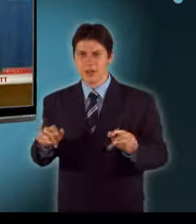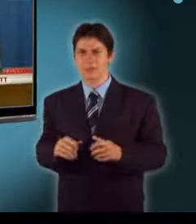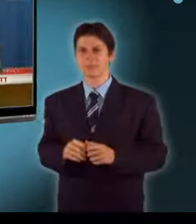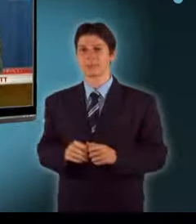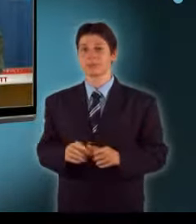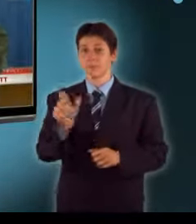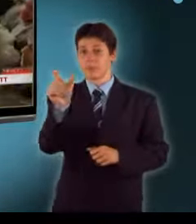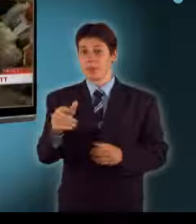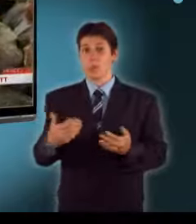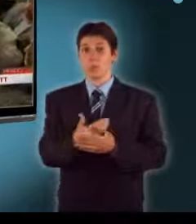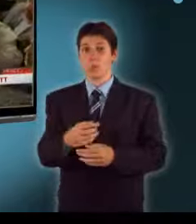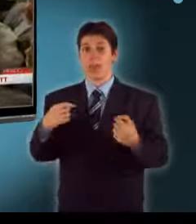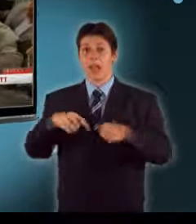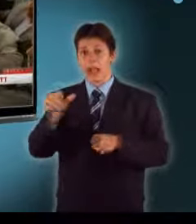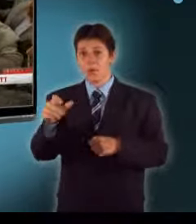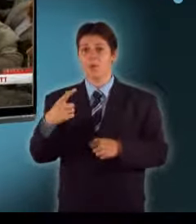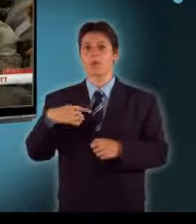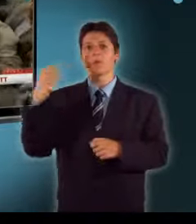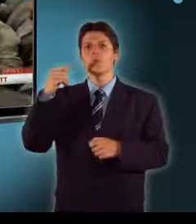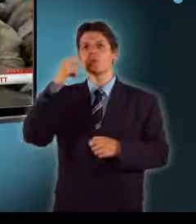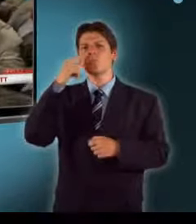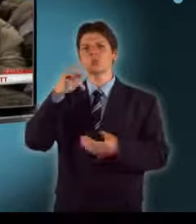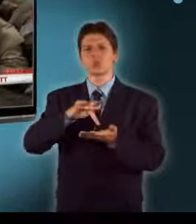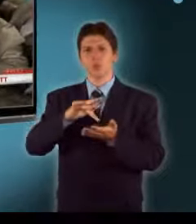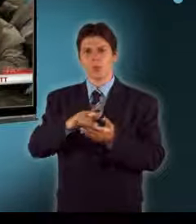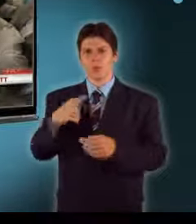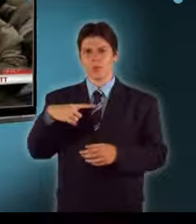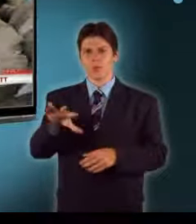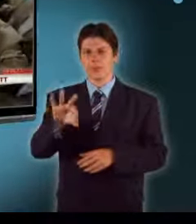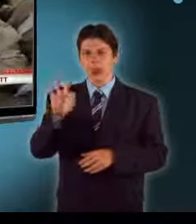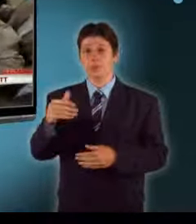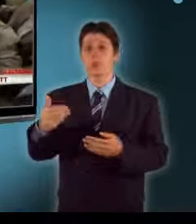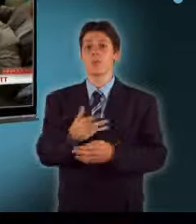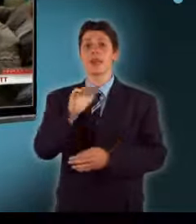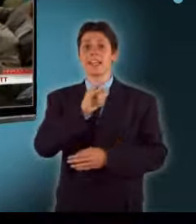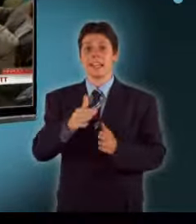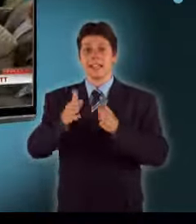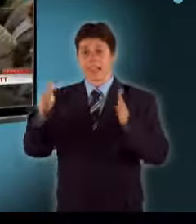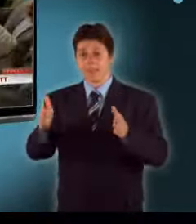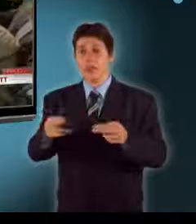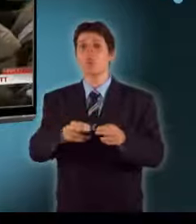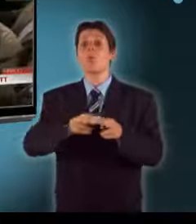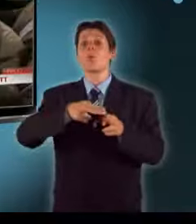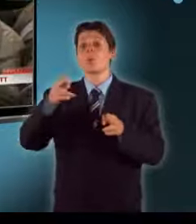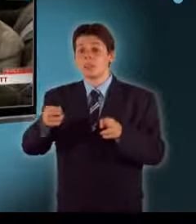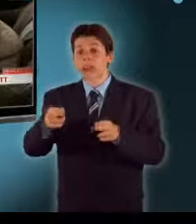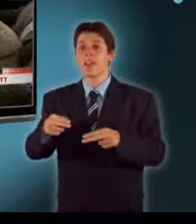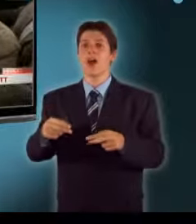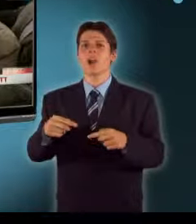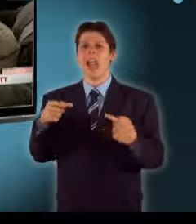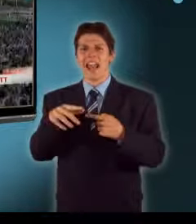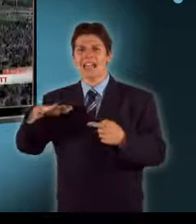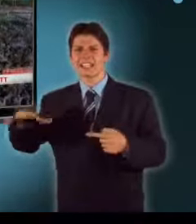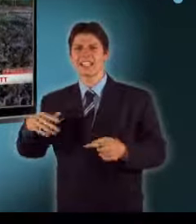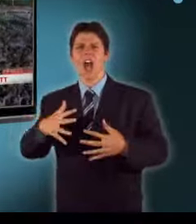választották újabb négy évre államfővé. A voksolást követő hetekben az ellenzék hatalmas tömegtüntetéseket szervezett Teheránban.